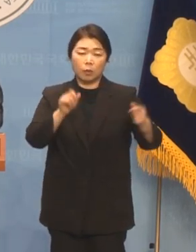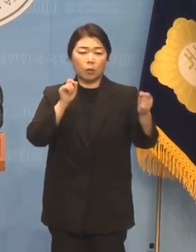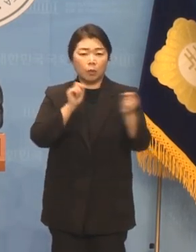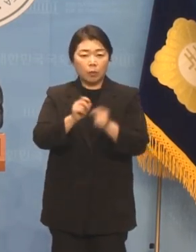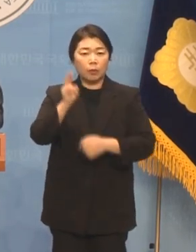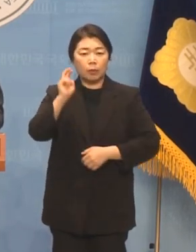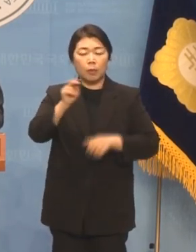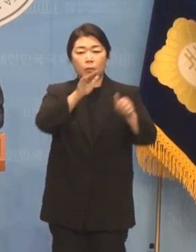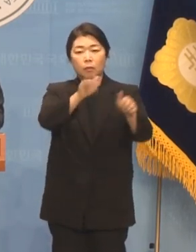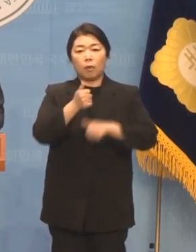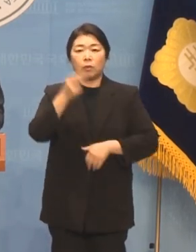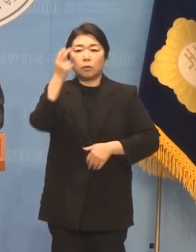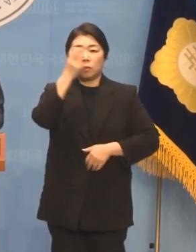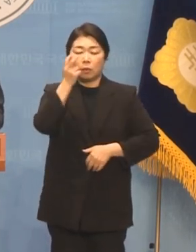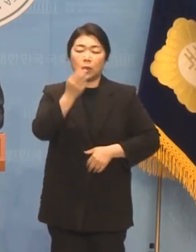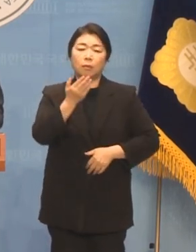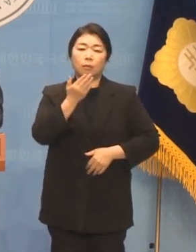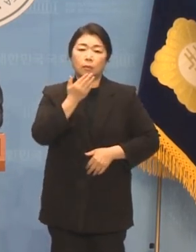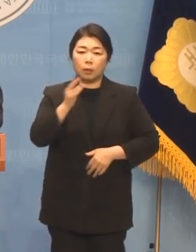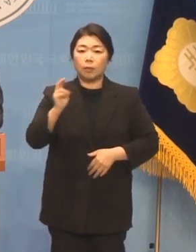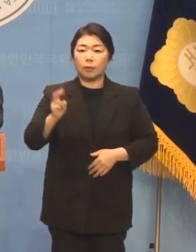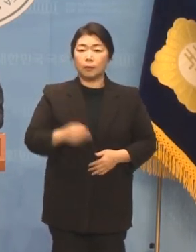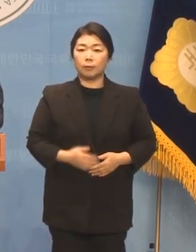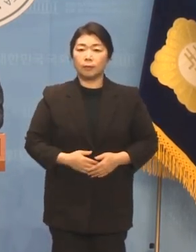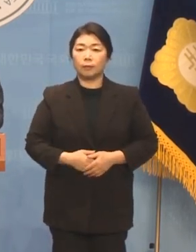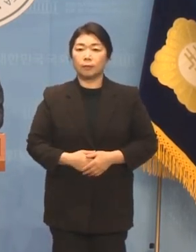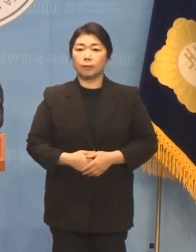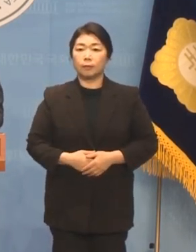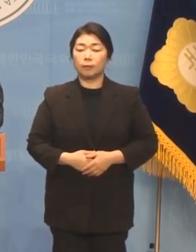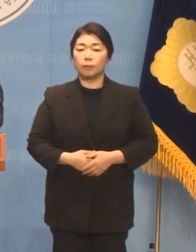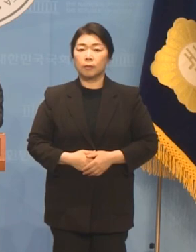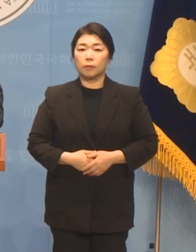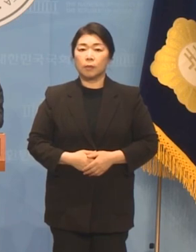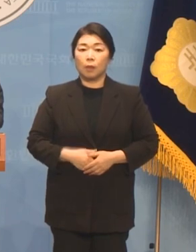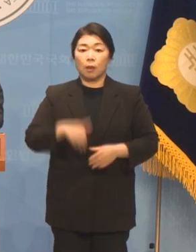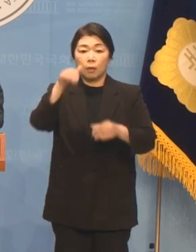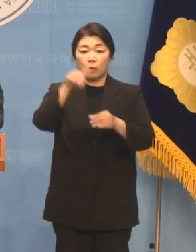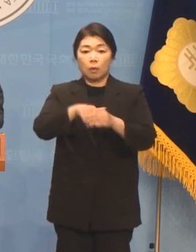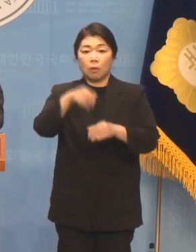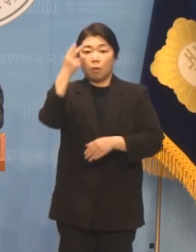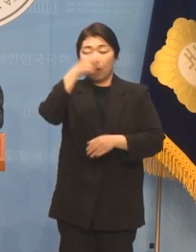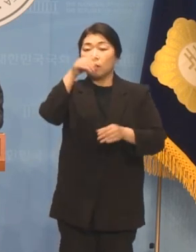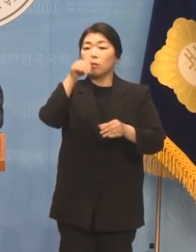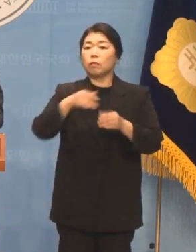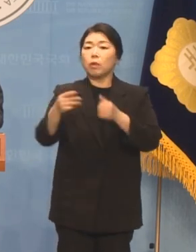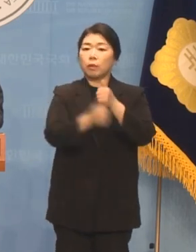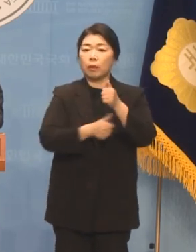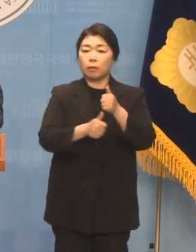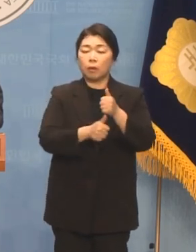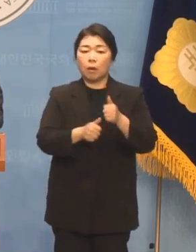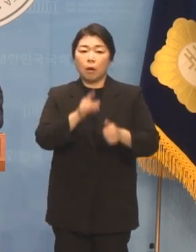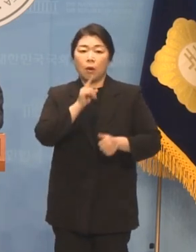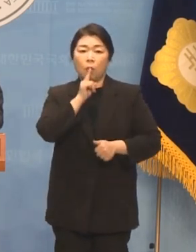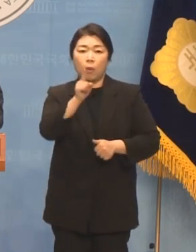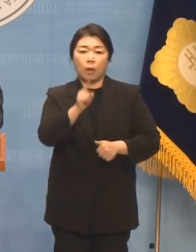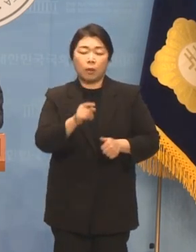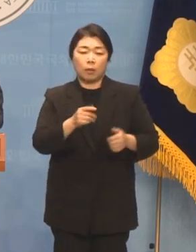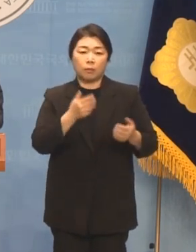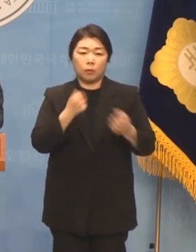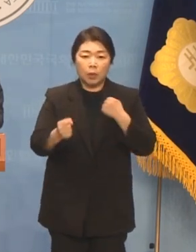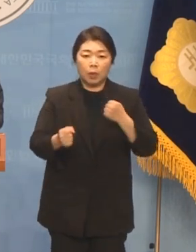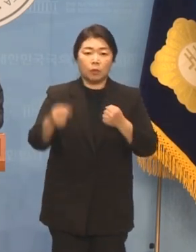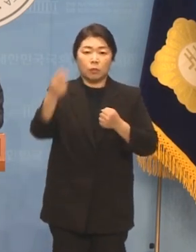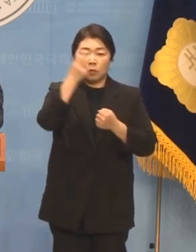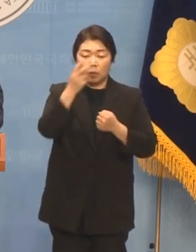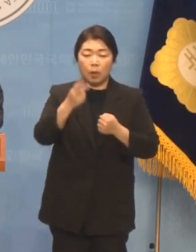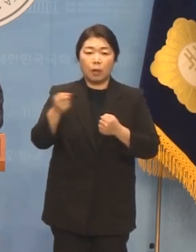소환돼서 조사를 받을 것으로 보입니다 선관위와 경찰이 고발되자마자 즉각적인 조사와